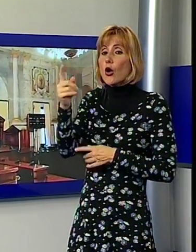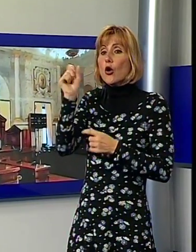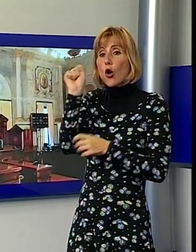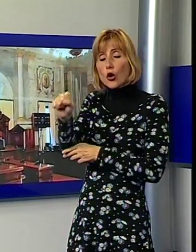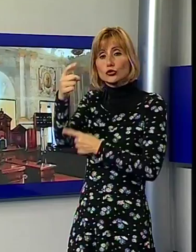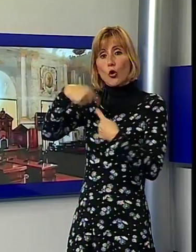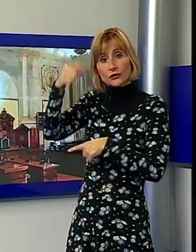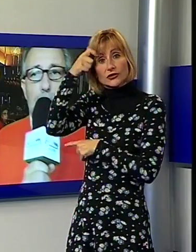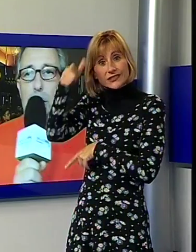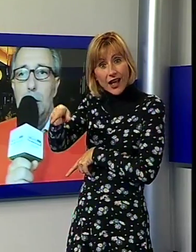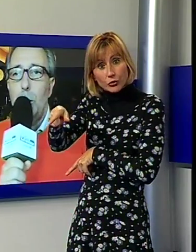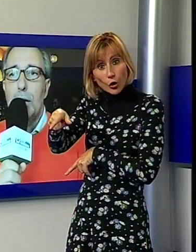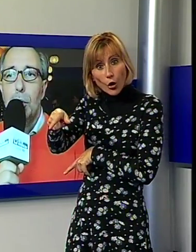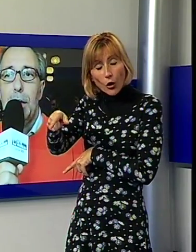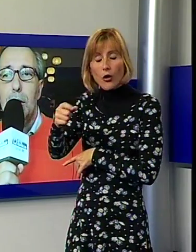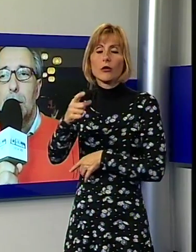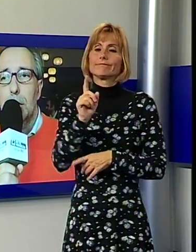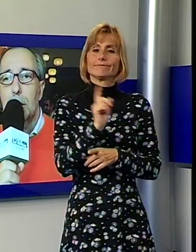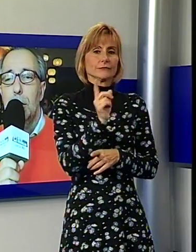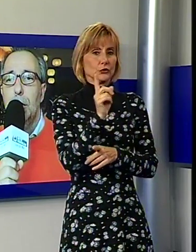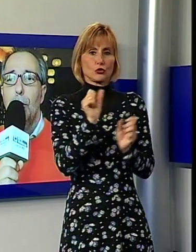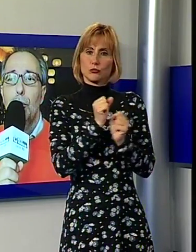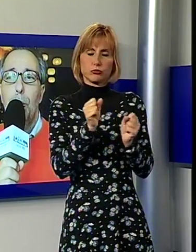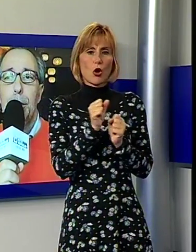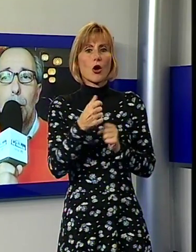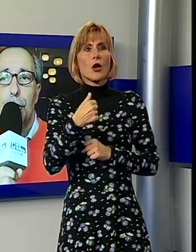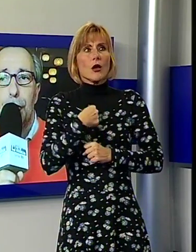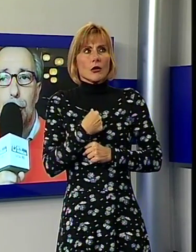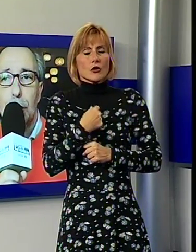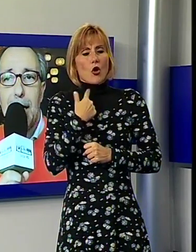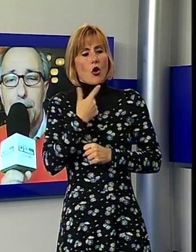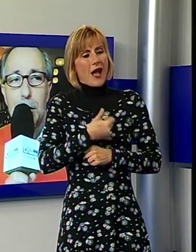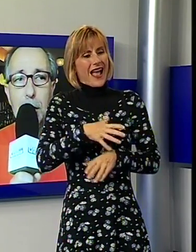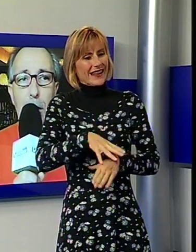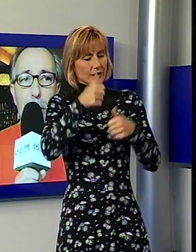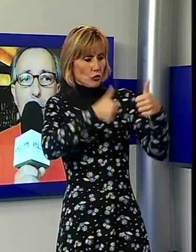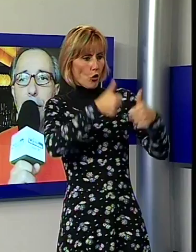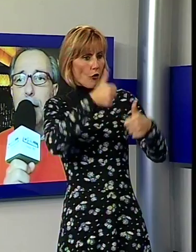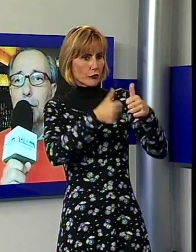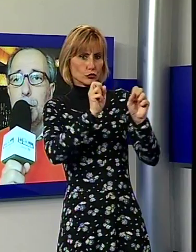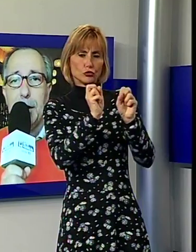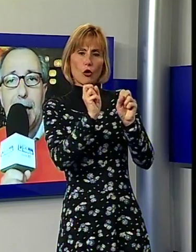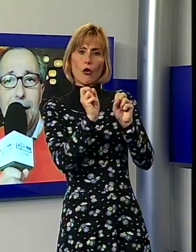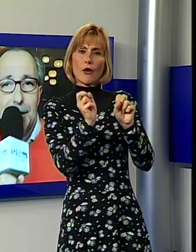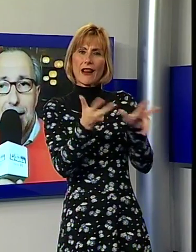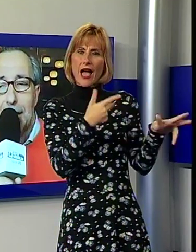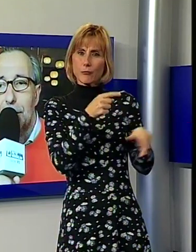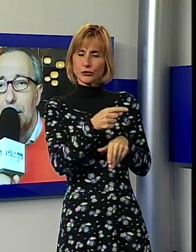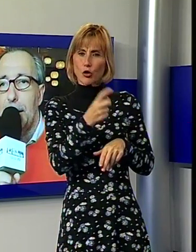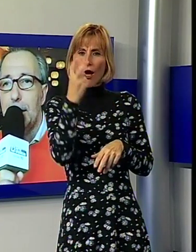Ritengo di no, quantomeno ho avuto un primo confronto rapido con l'Avvocato Gemignani che ringrazio veramente